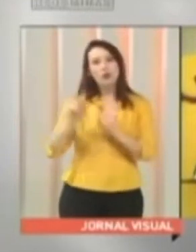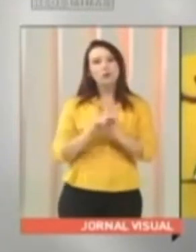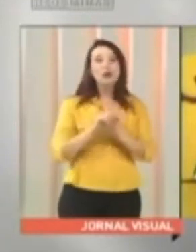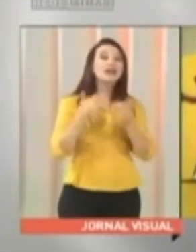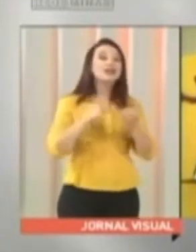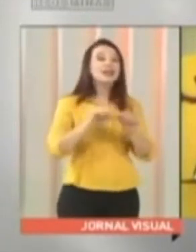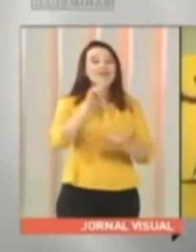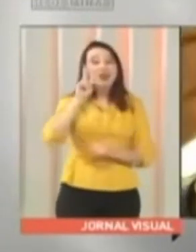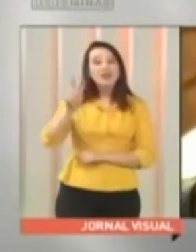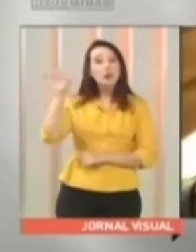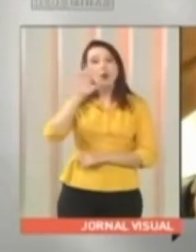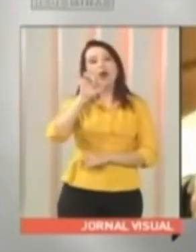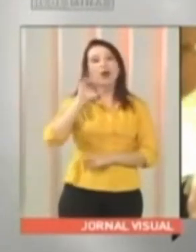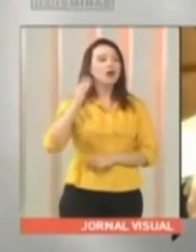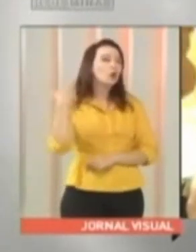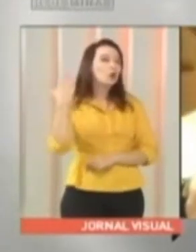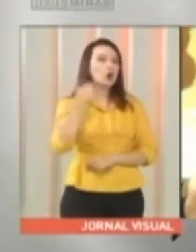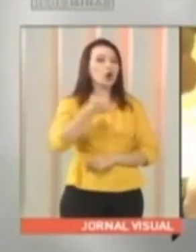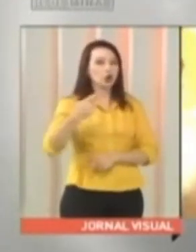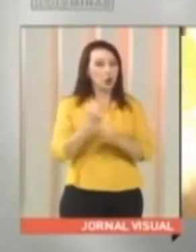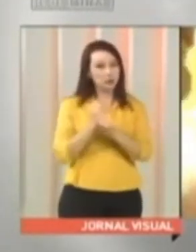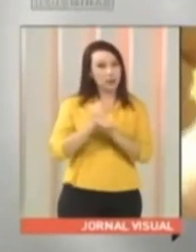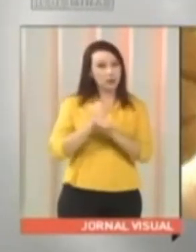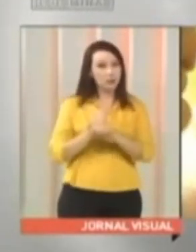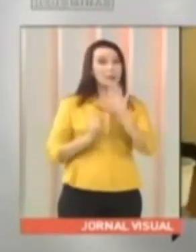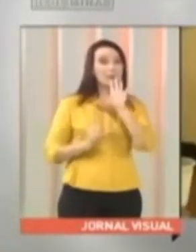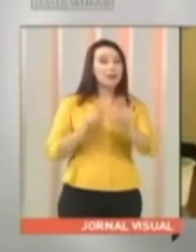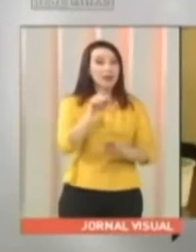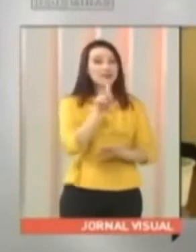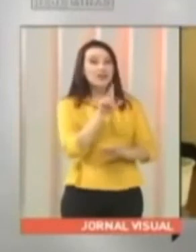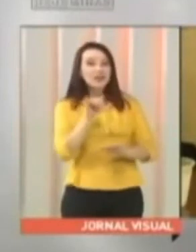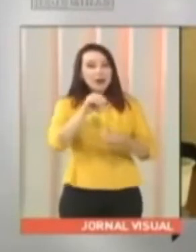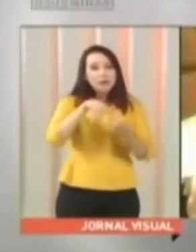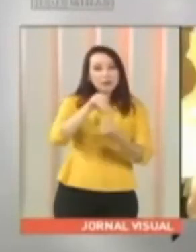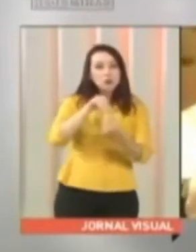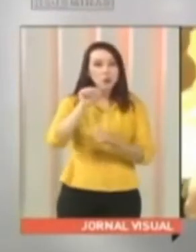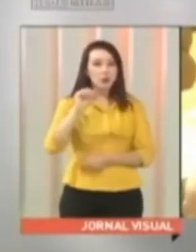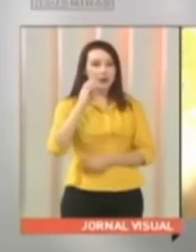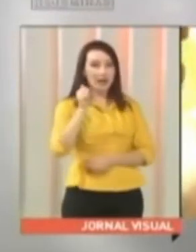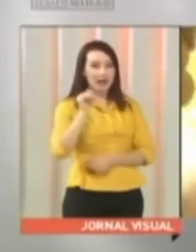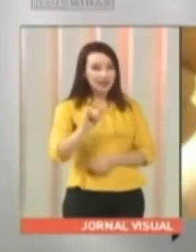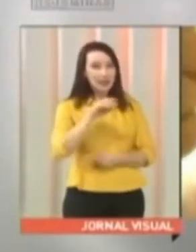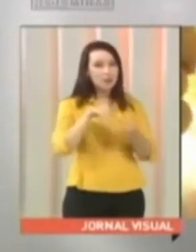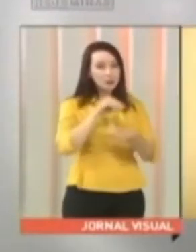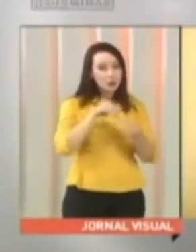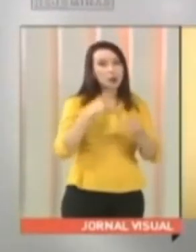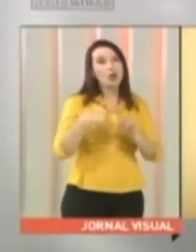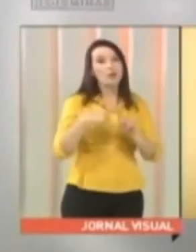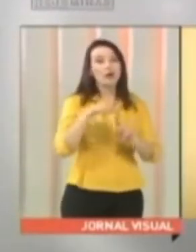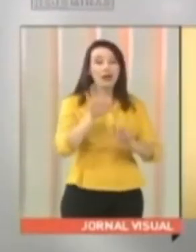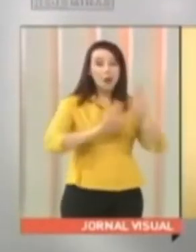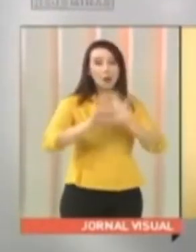Janeiro há 12 anos atrás. Mas é preciso atenção ao escolher as combinações do açaí. O xarope de Guaraná já é bem